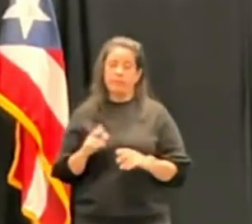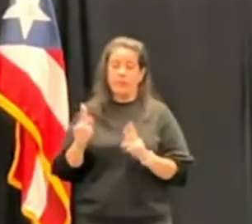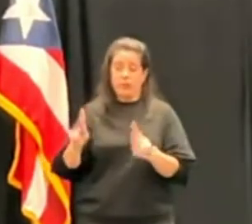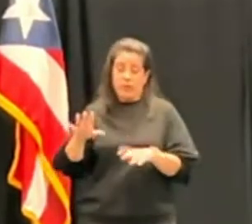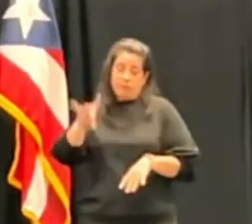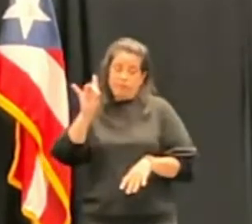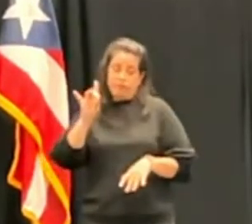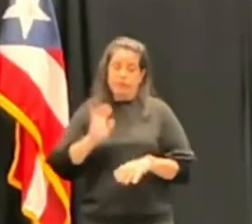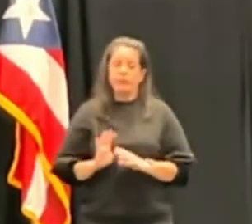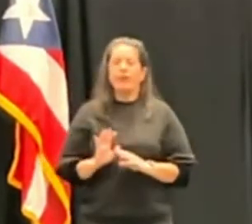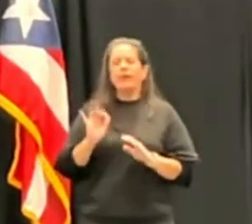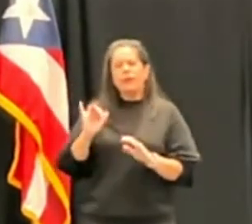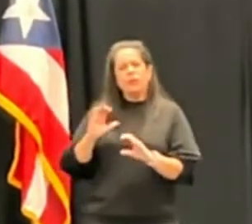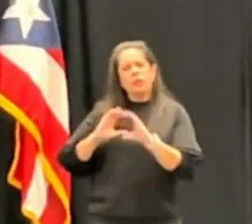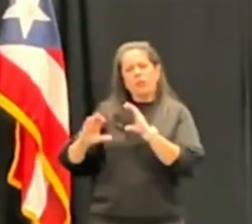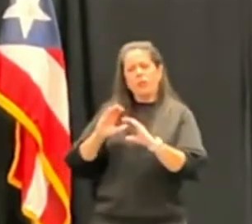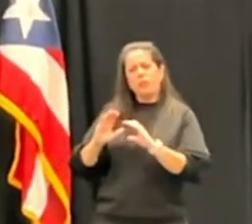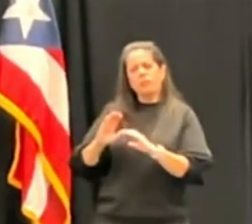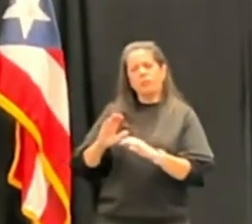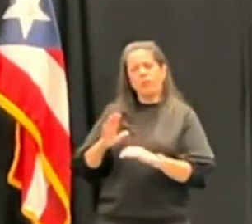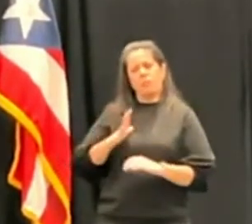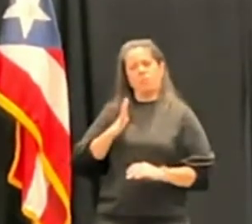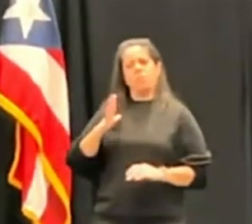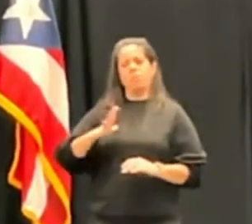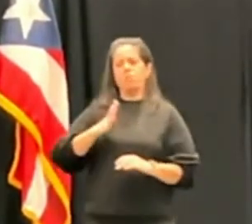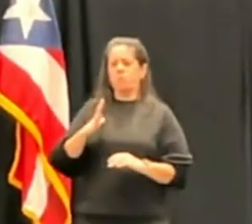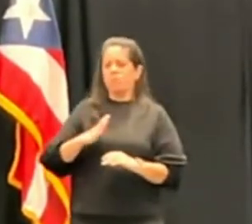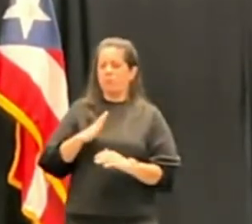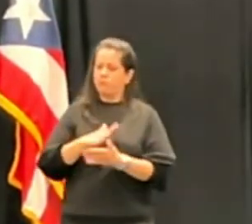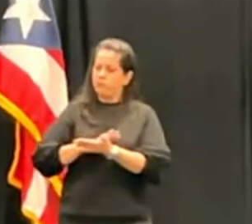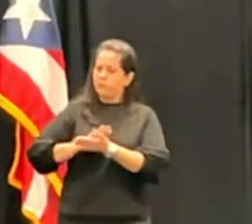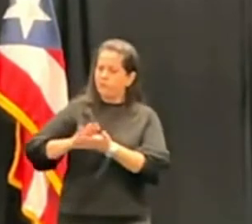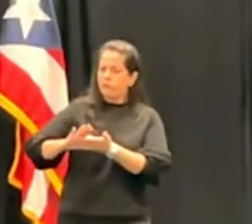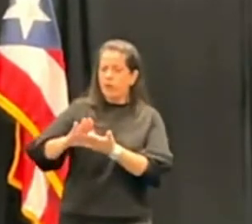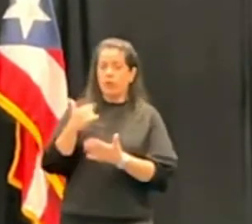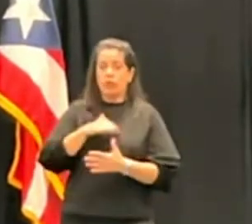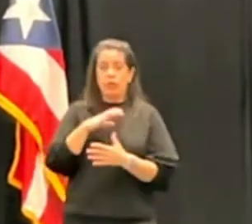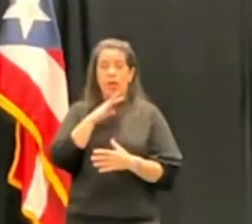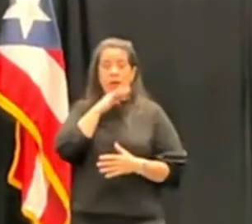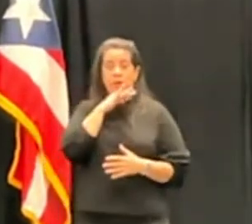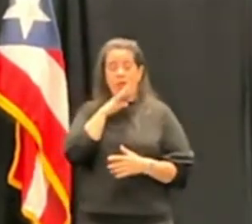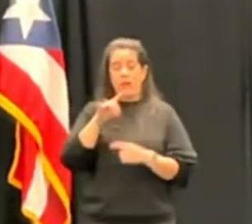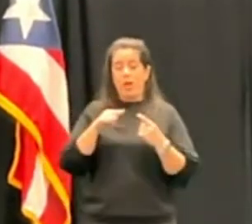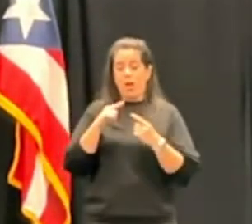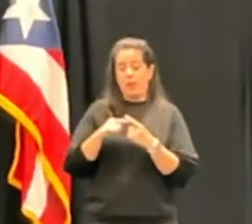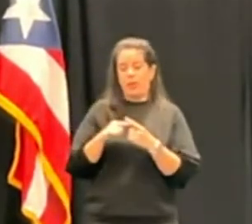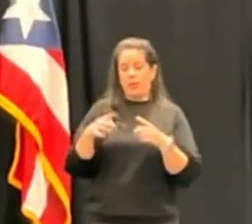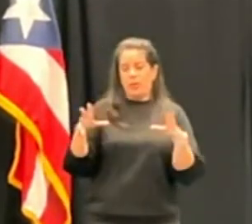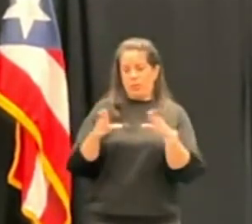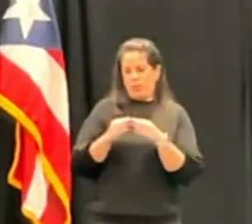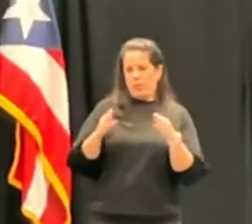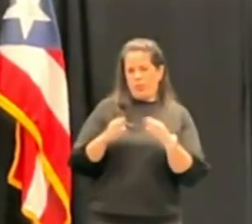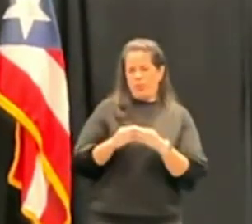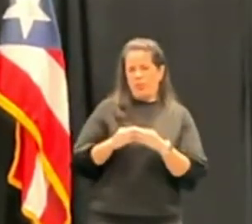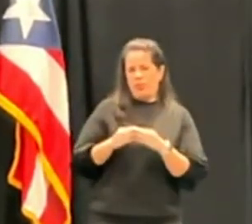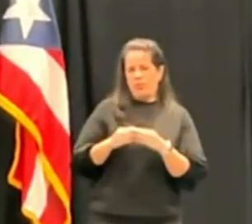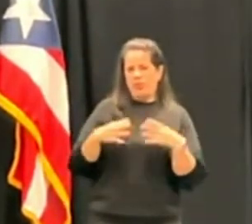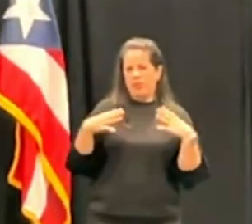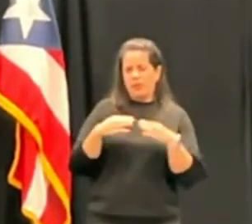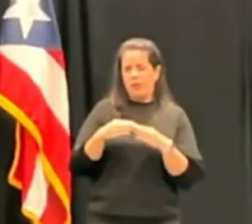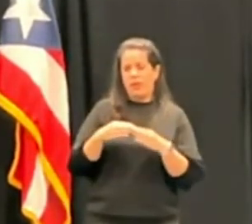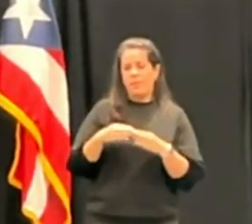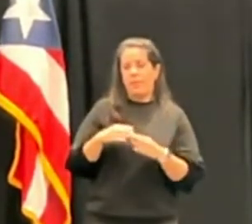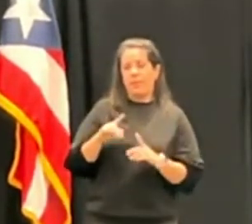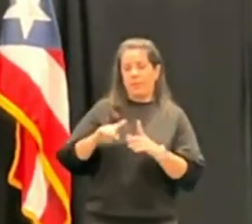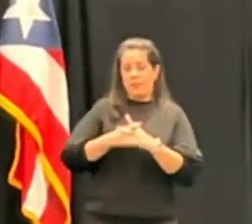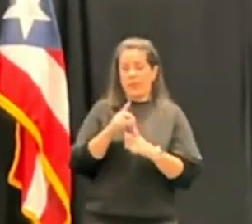fue una conversación muy cordial. Estábamos hablando con relación a la sesión extraordinaria que empezó